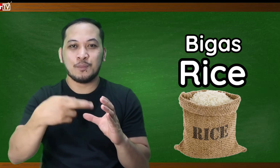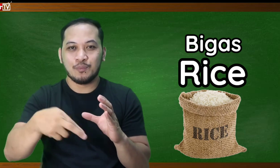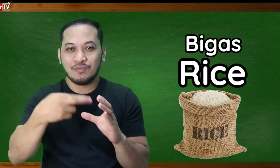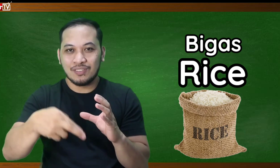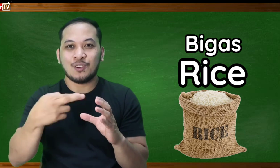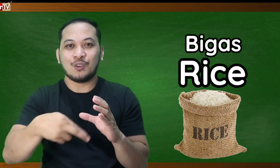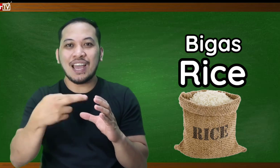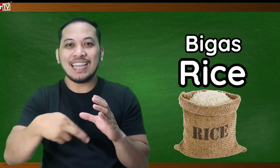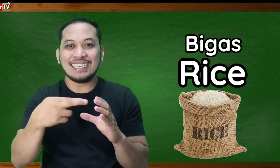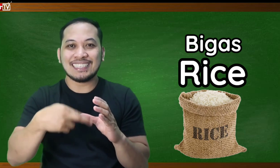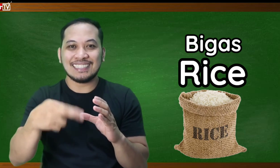Rice